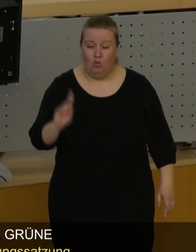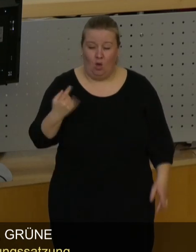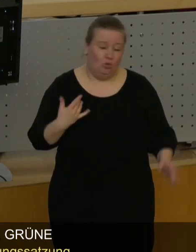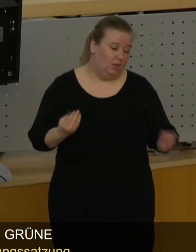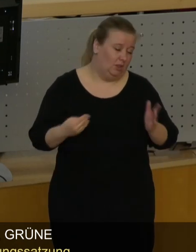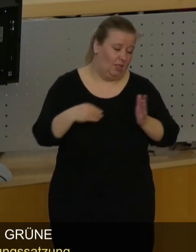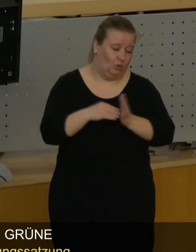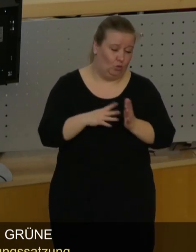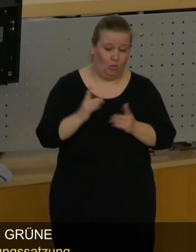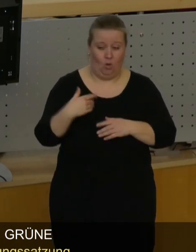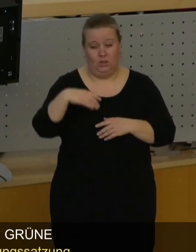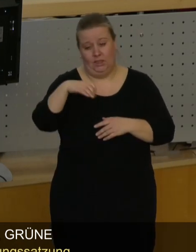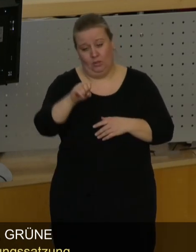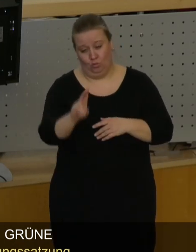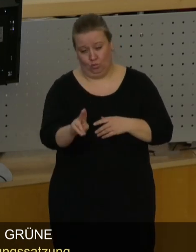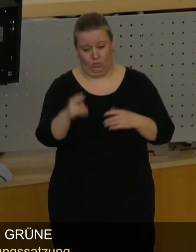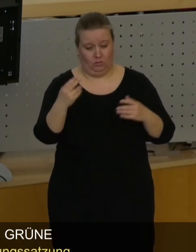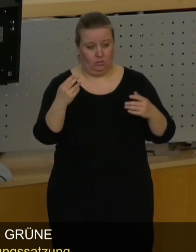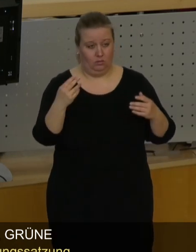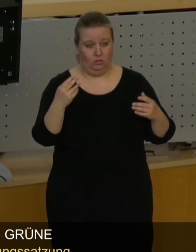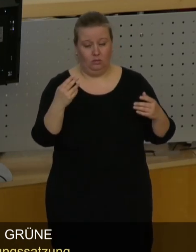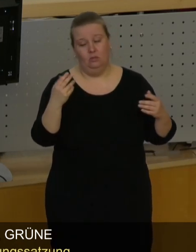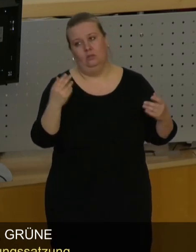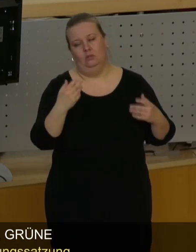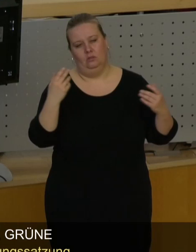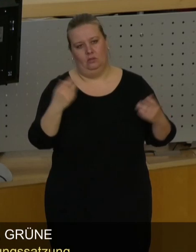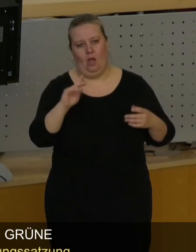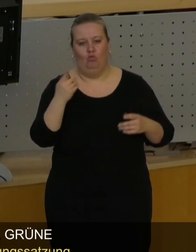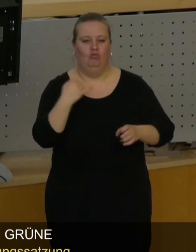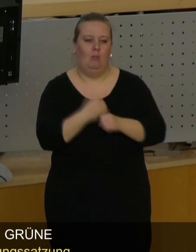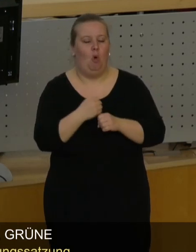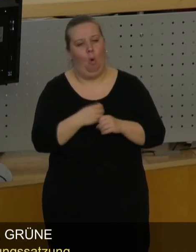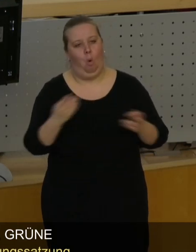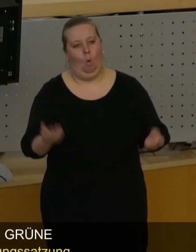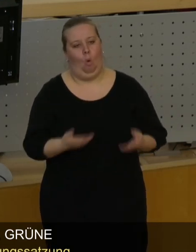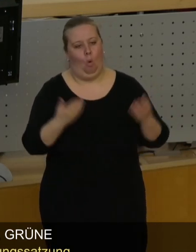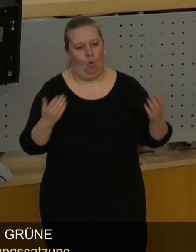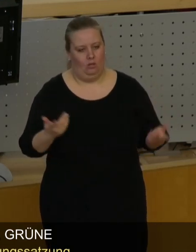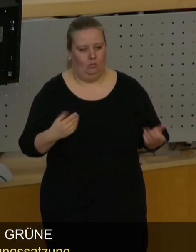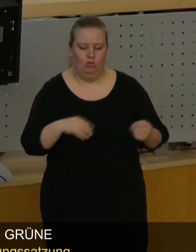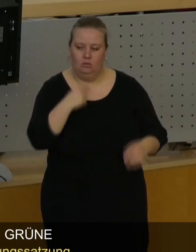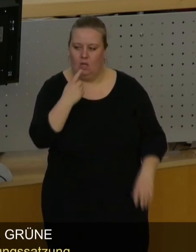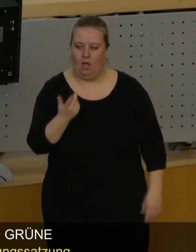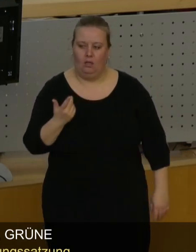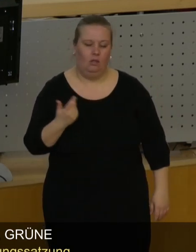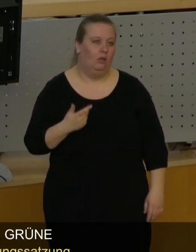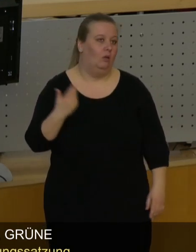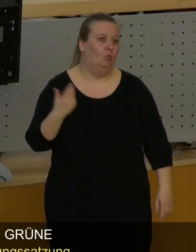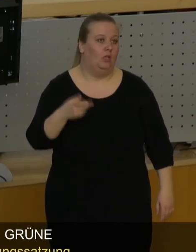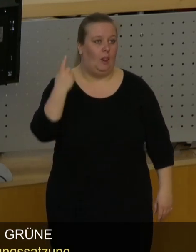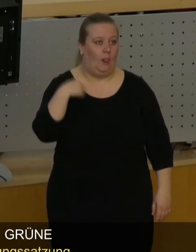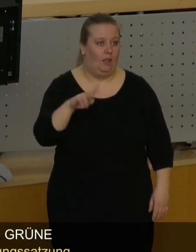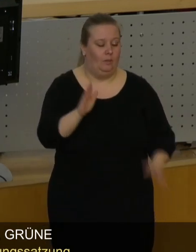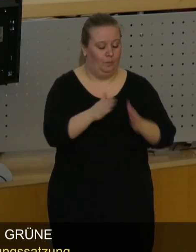die CDU nimmt das ja auch immer sehr leichtfertig in den Mund. In der gerade